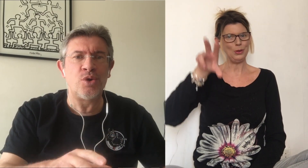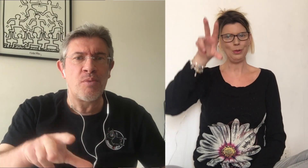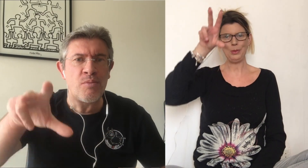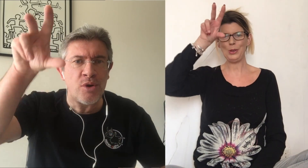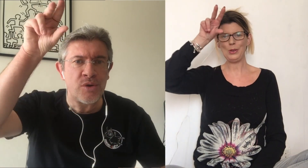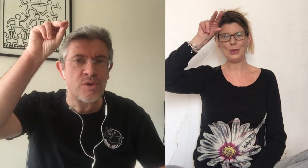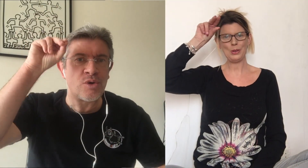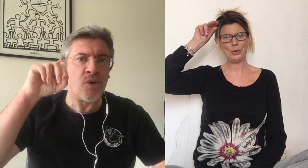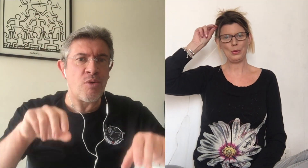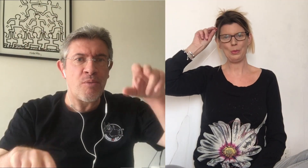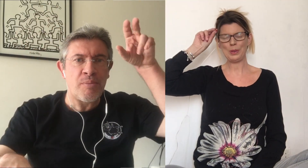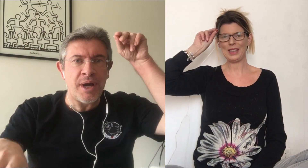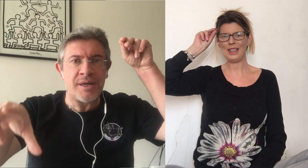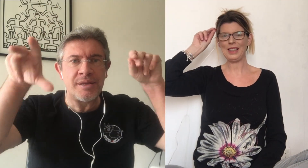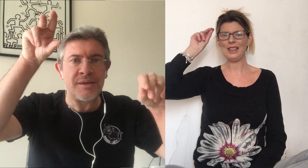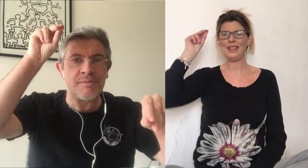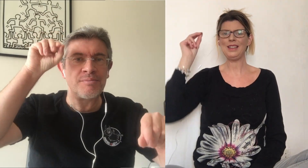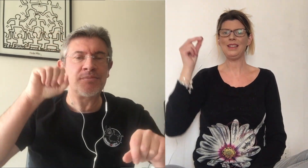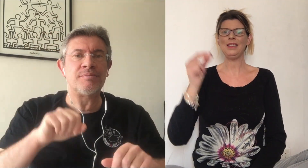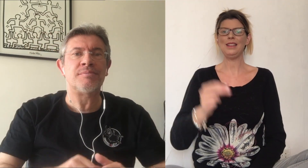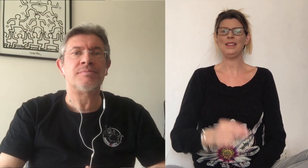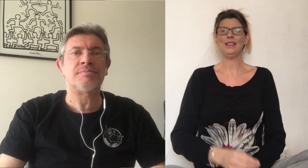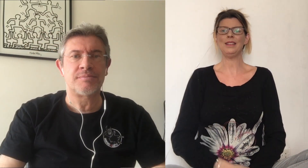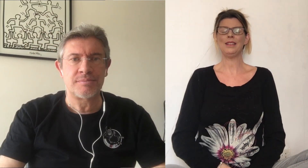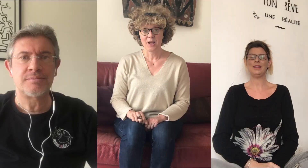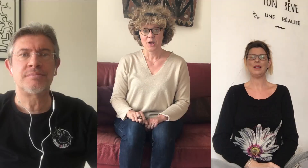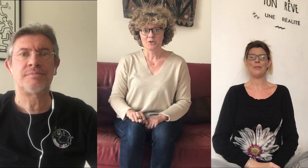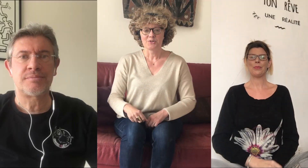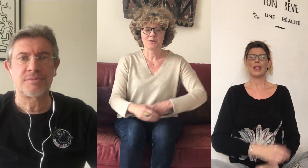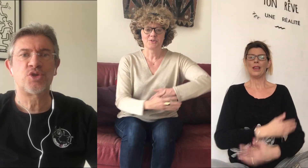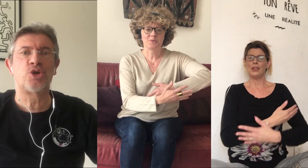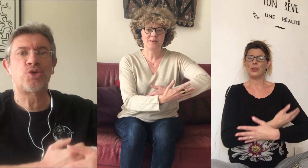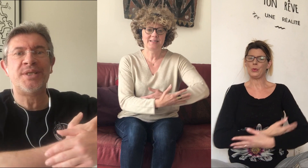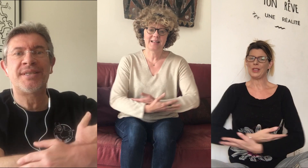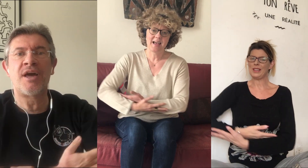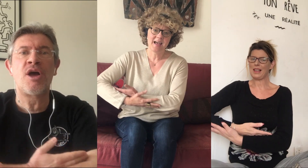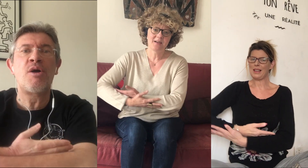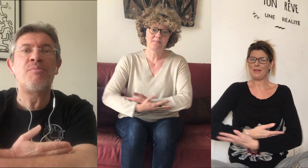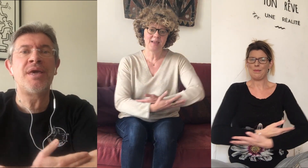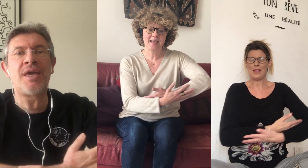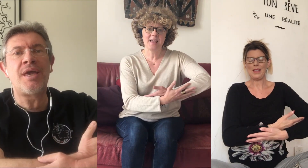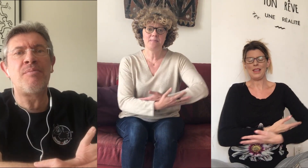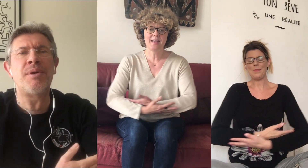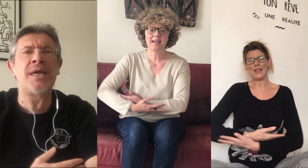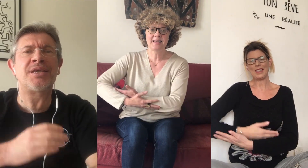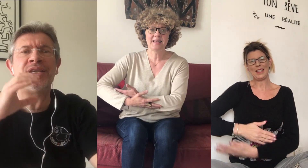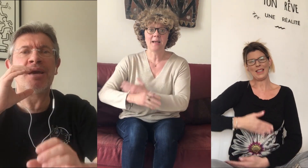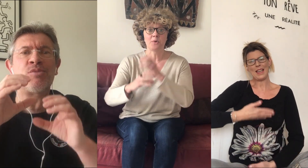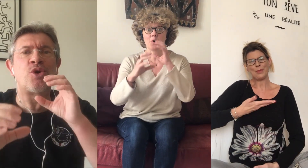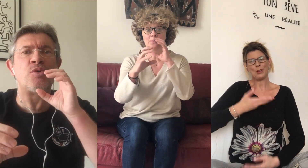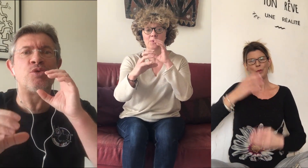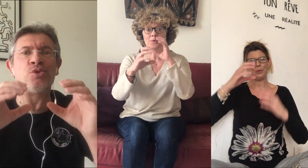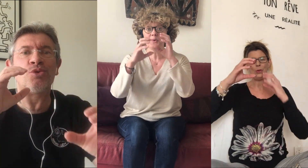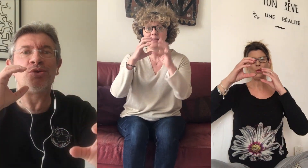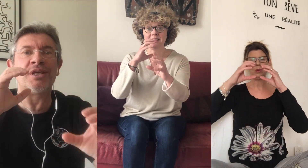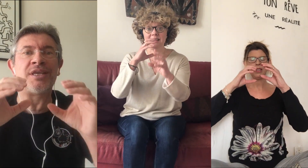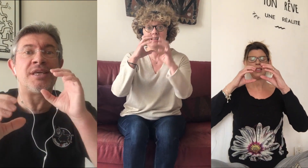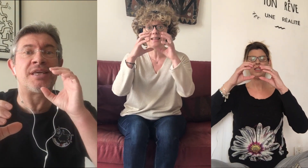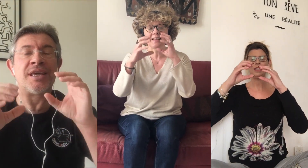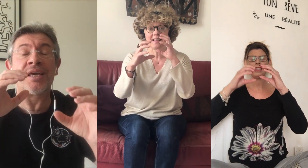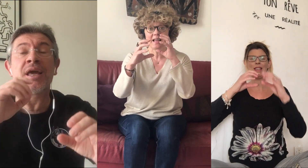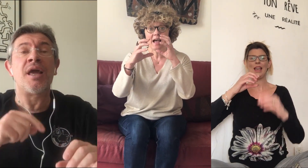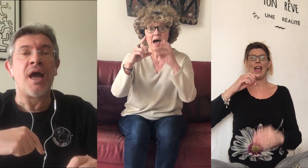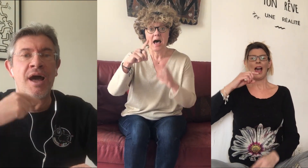tu me comprennes Je suis un bébé qui aime commun